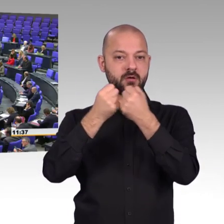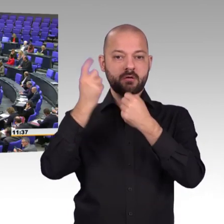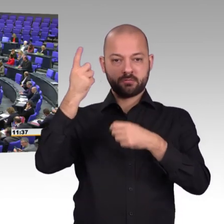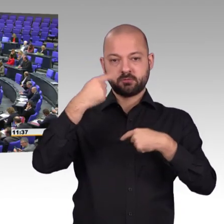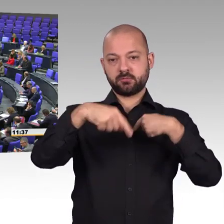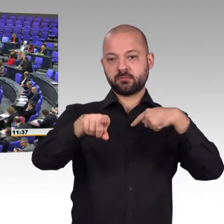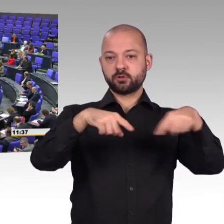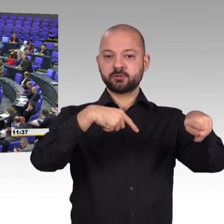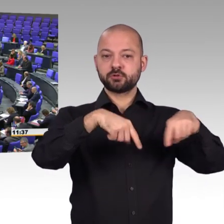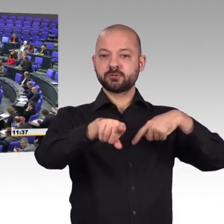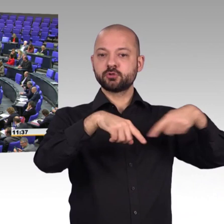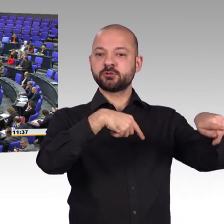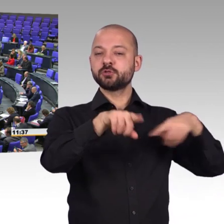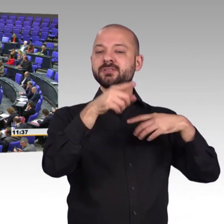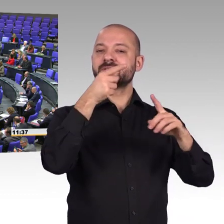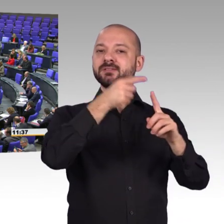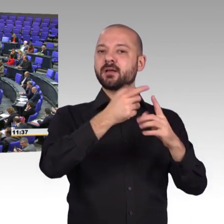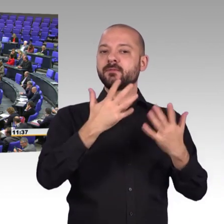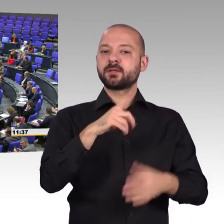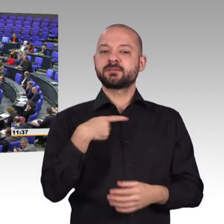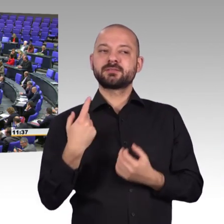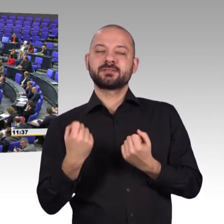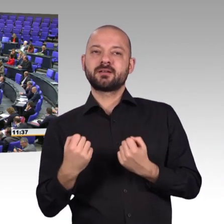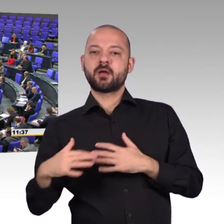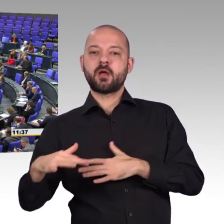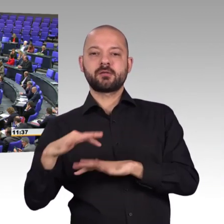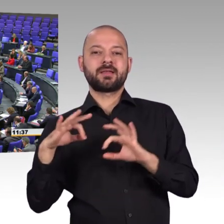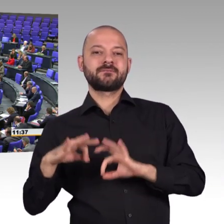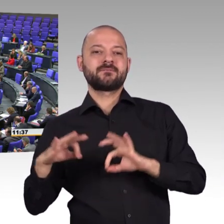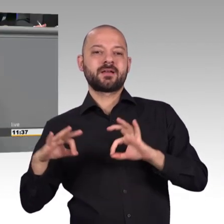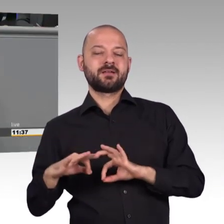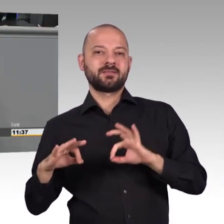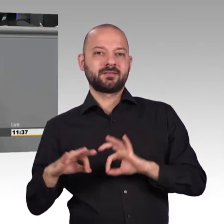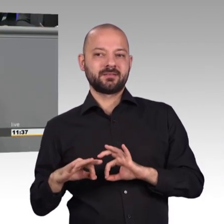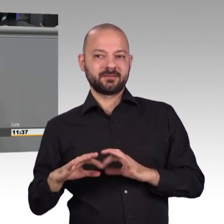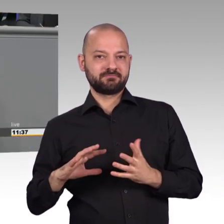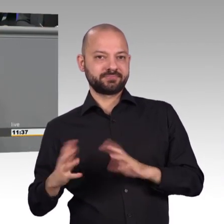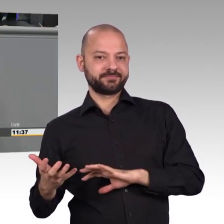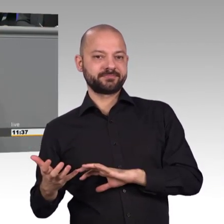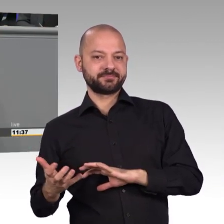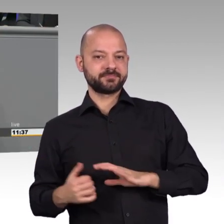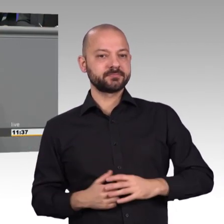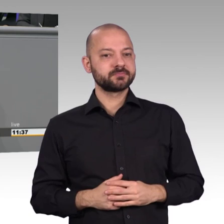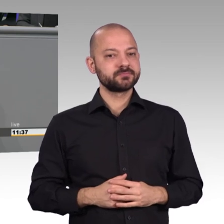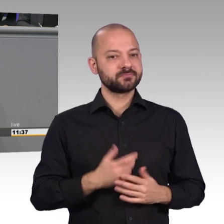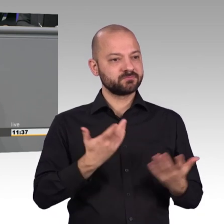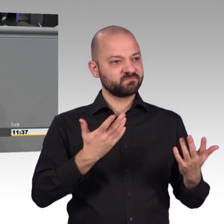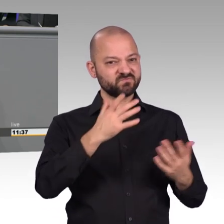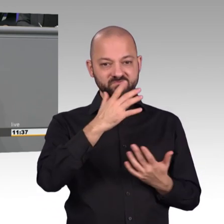Aber die Bundesregierung schafft Behörden wie CITES, wo ohne ausreichende Rechtsgrundlage Sicherheitslücken entdeckt und geheim